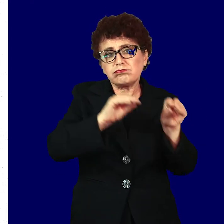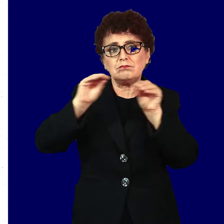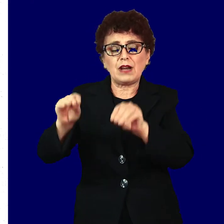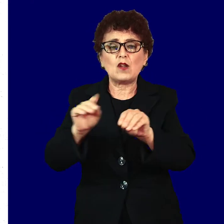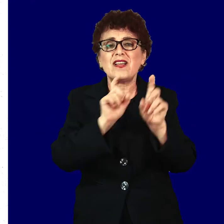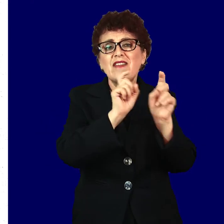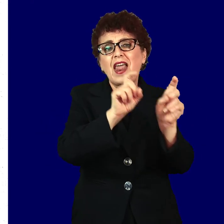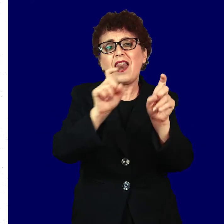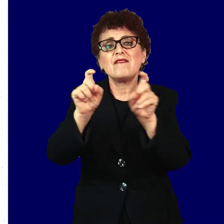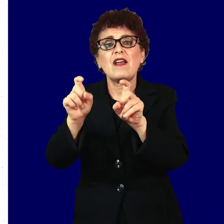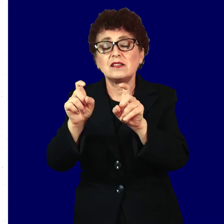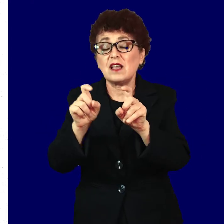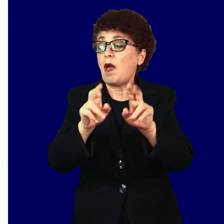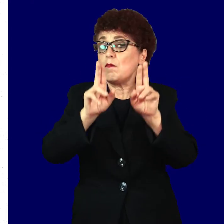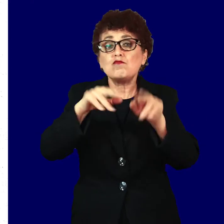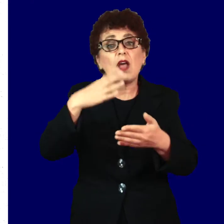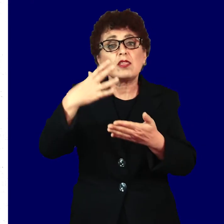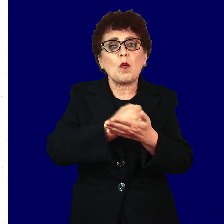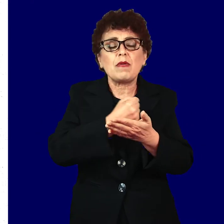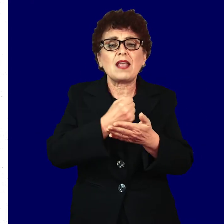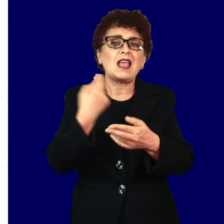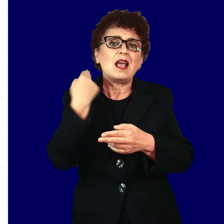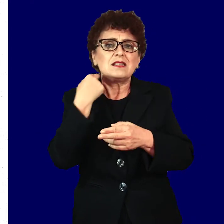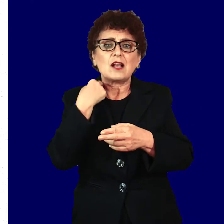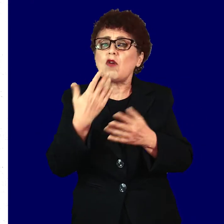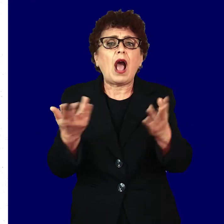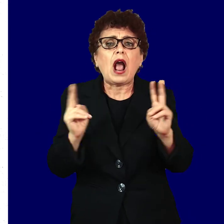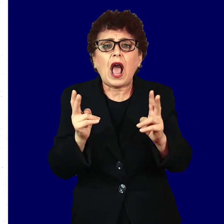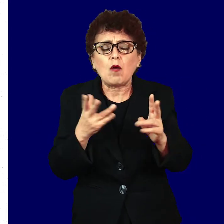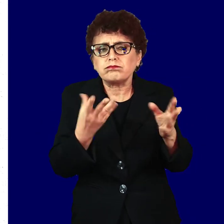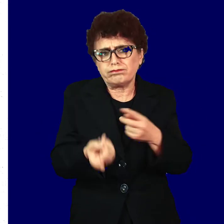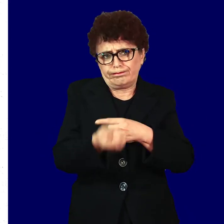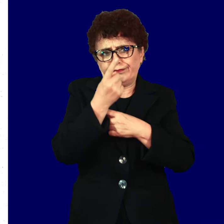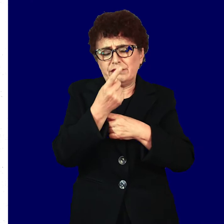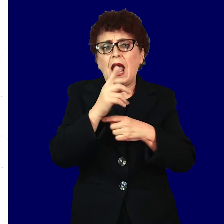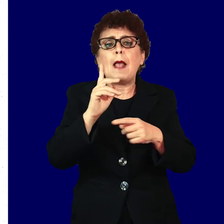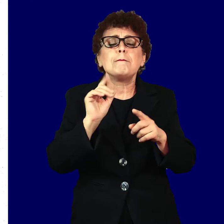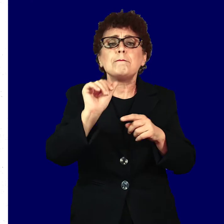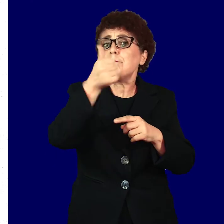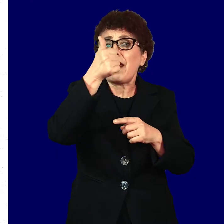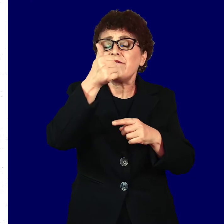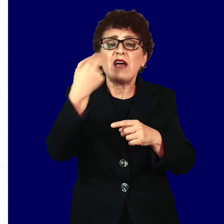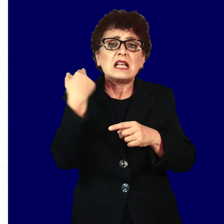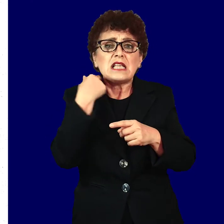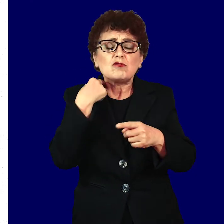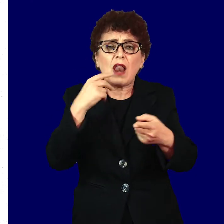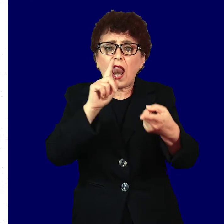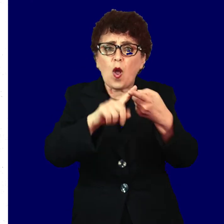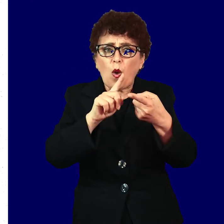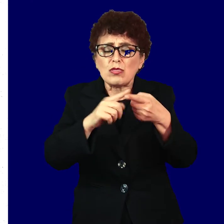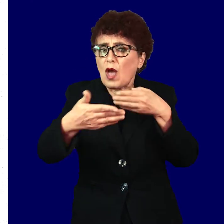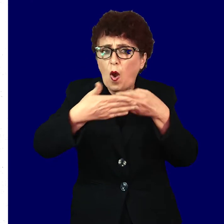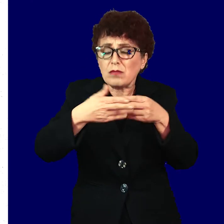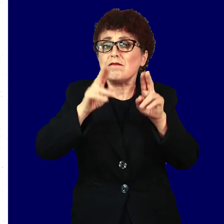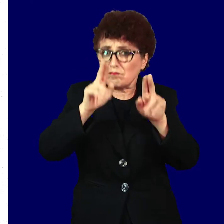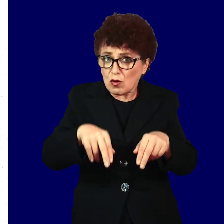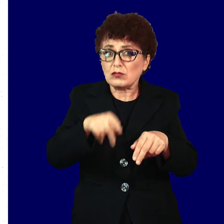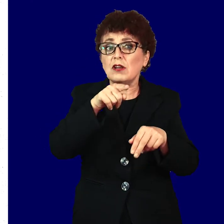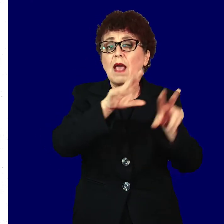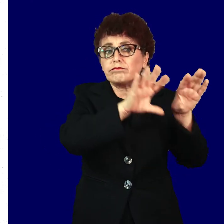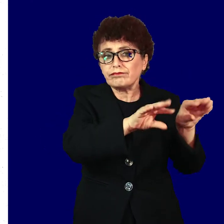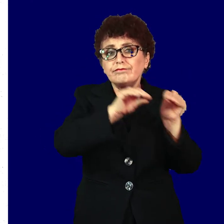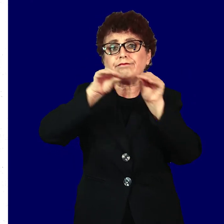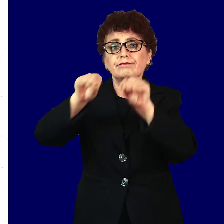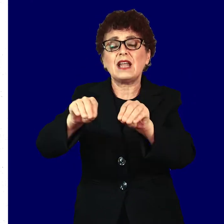инфекции Може да добиете сексуално преносливи инфекции и при првиот сексуален однос. Сексуално